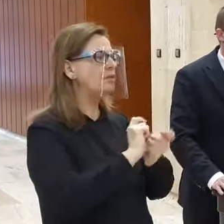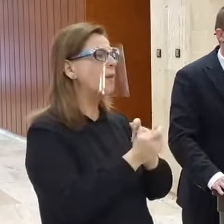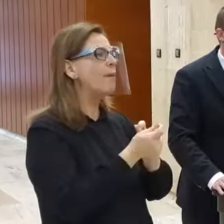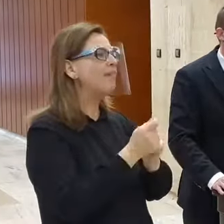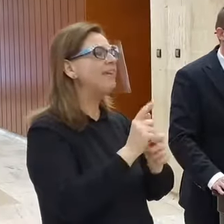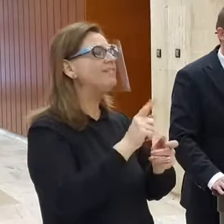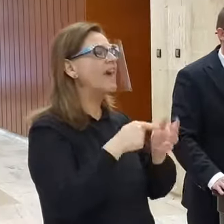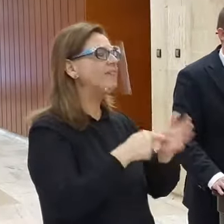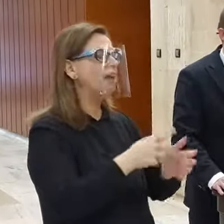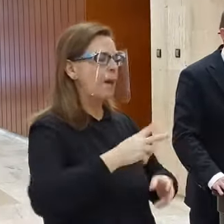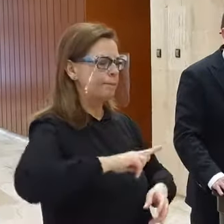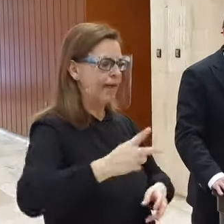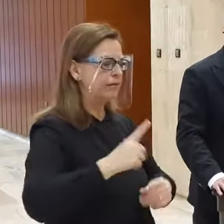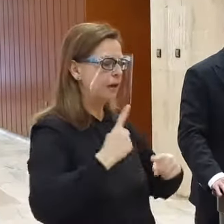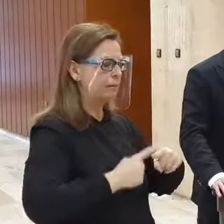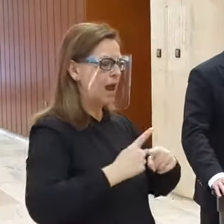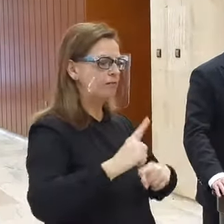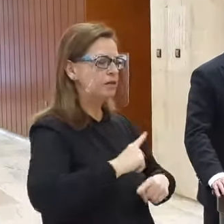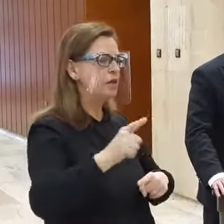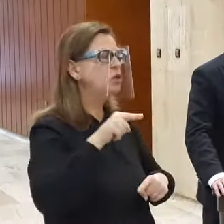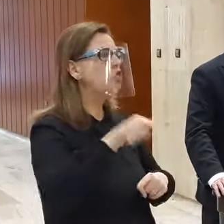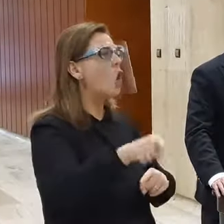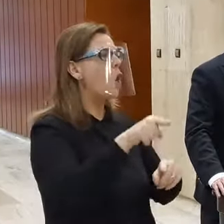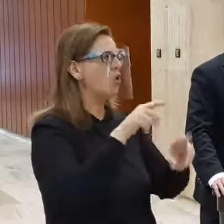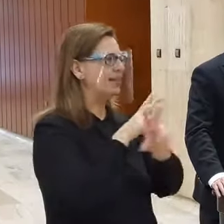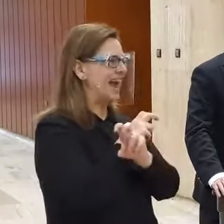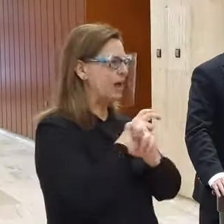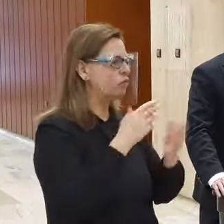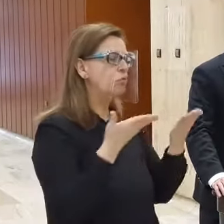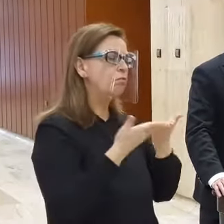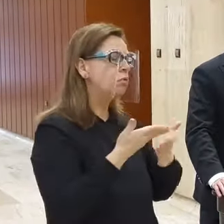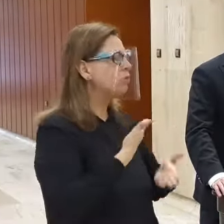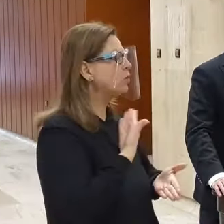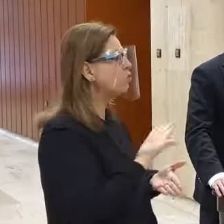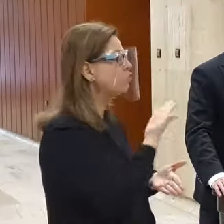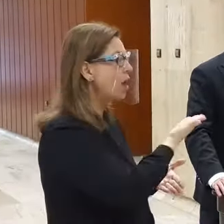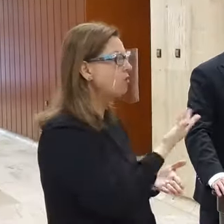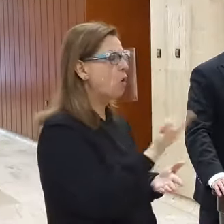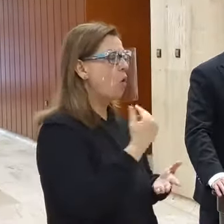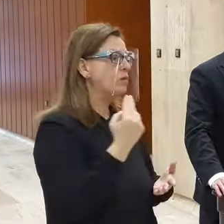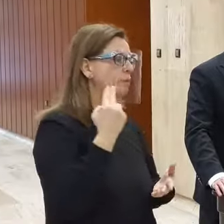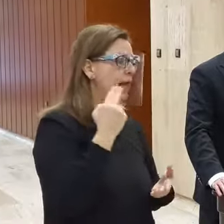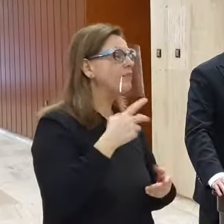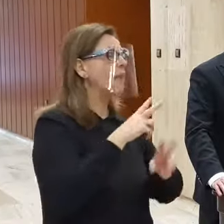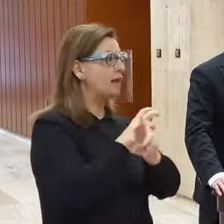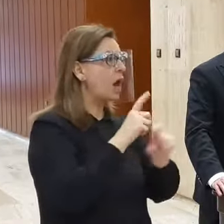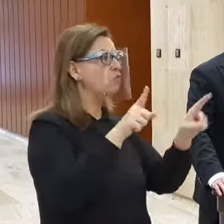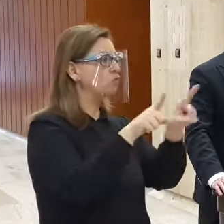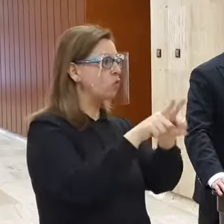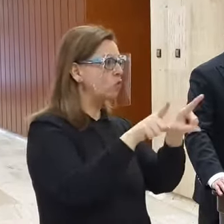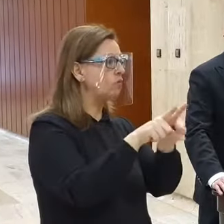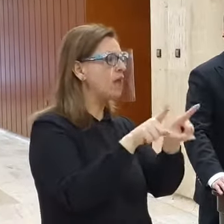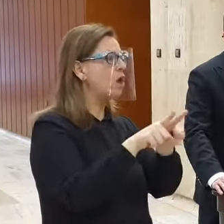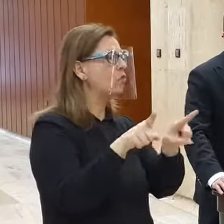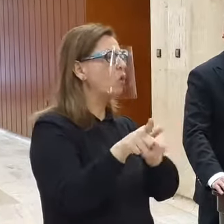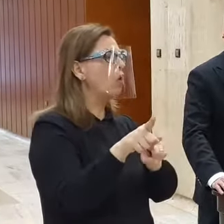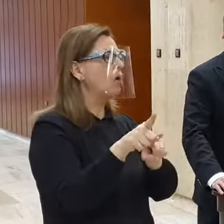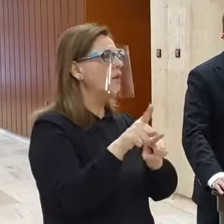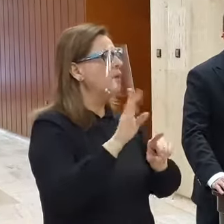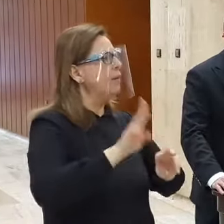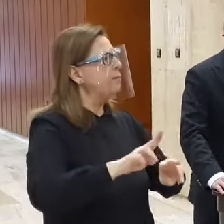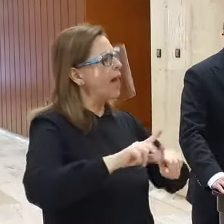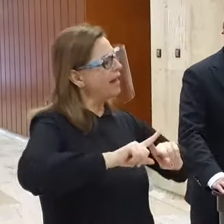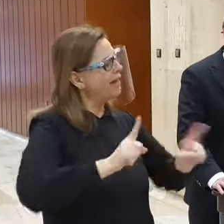pendlerov, ktorí prechádzajú pravidelne do Rakúska. Podobne ako Česká republika, od piatka je Rakúsko si vyžaduje trošku